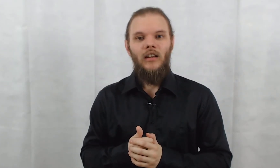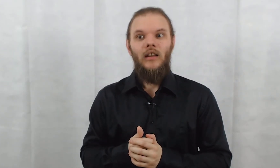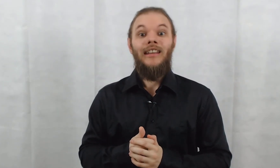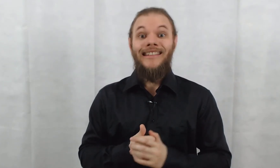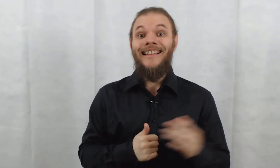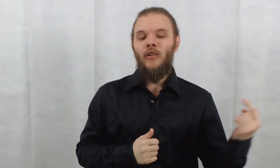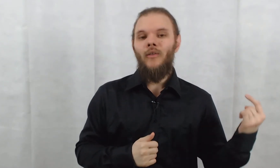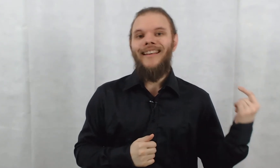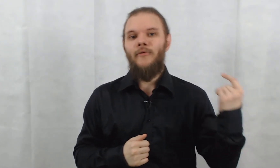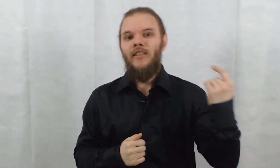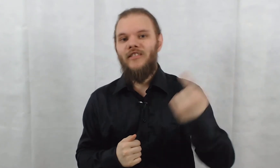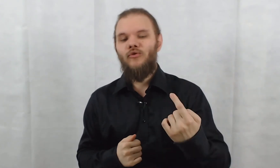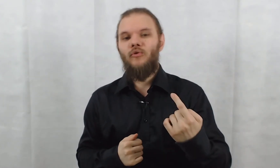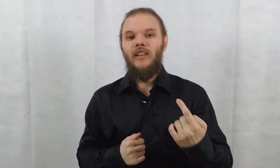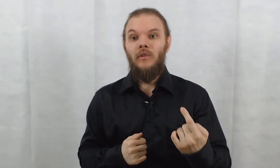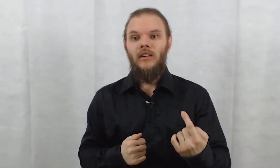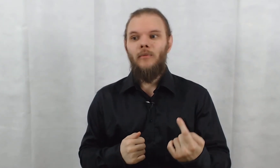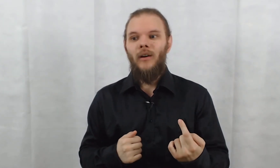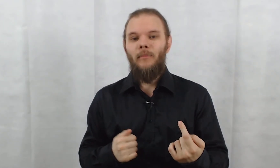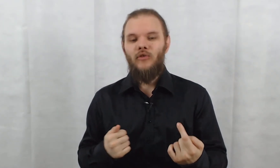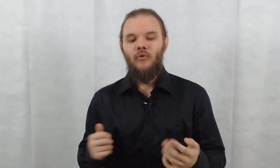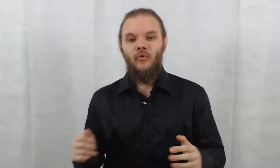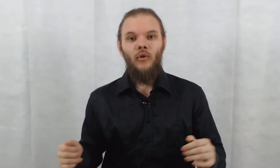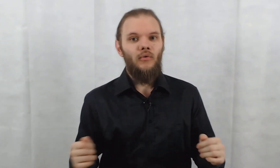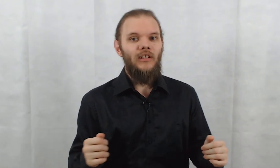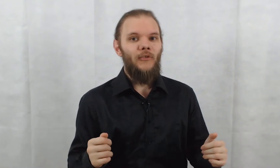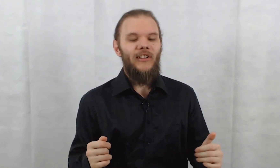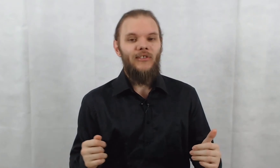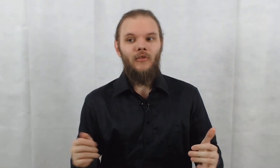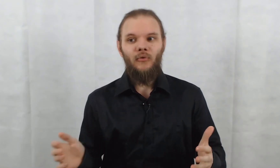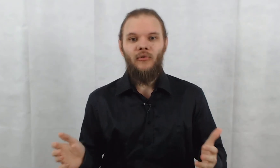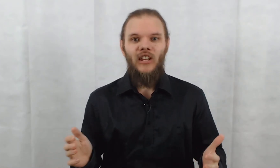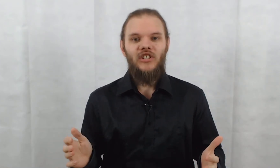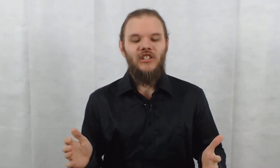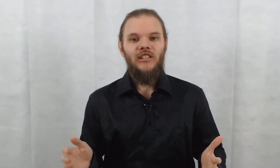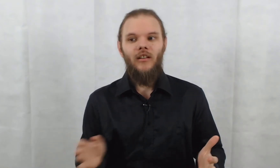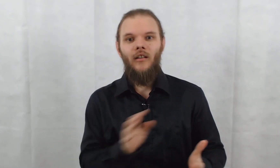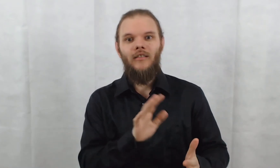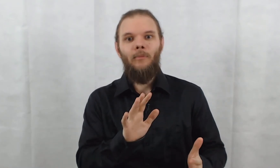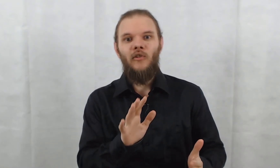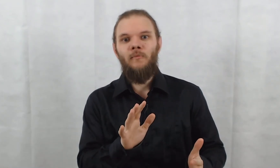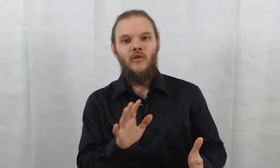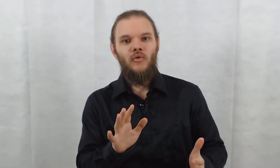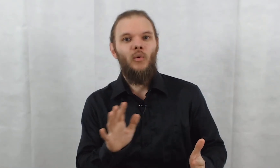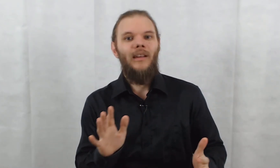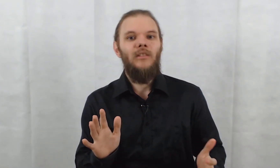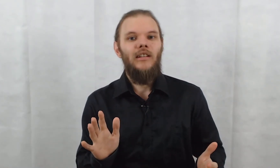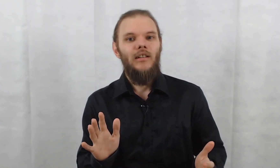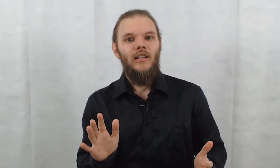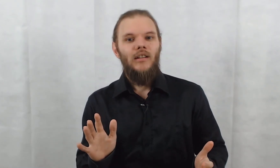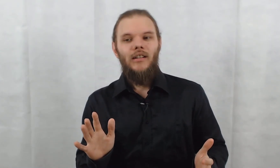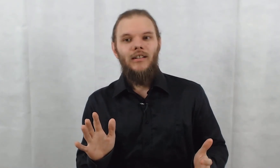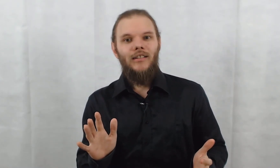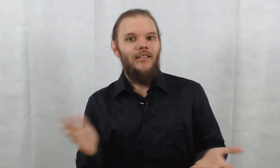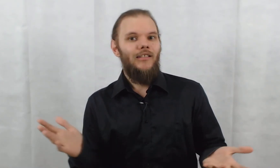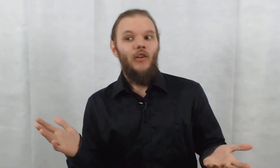Et il attend que la fille vienne jusqu'à lui. Il ne pourrait pas juste se retourner dans son siège et dire « t'approches pas, je suis contaminé ». Non.